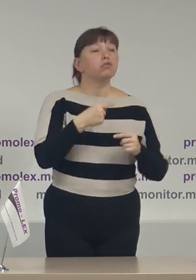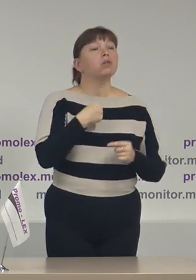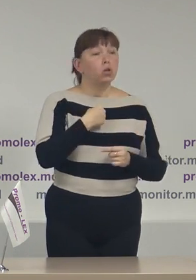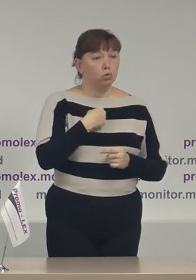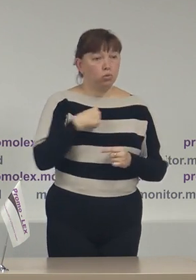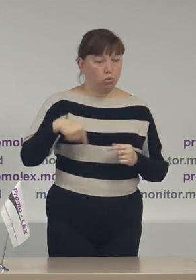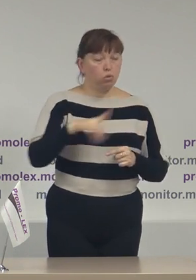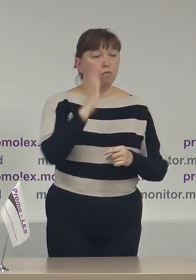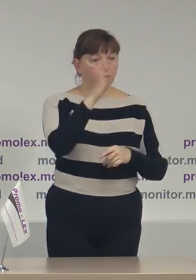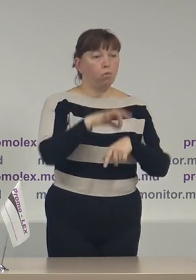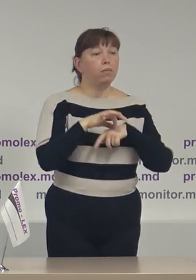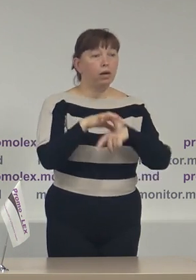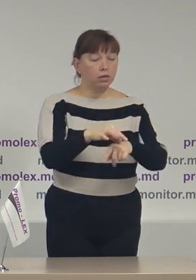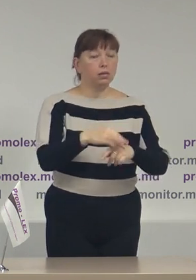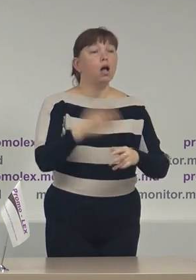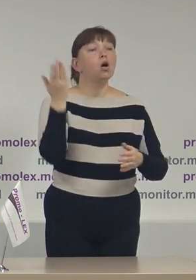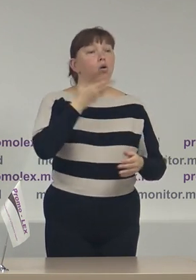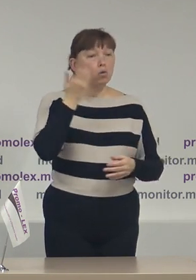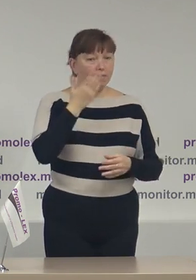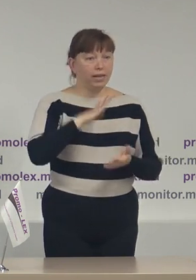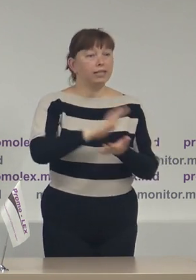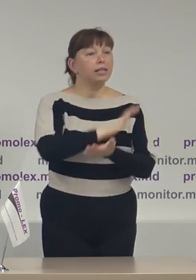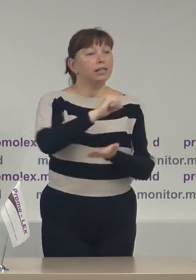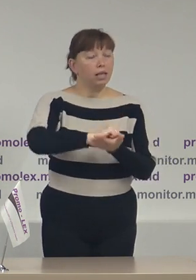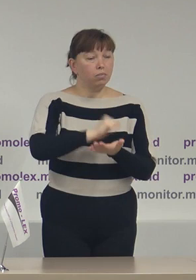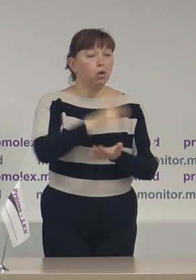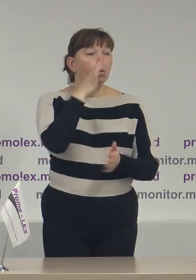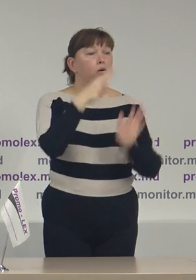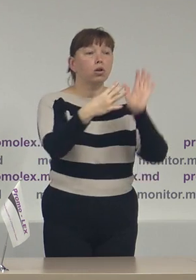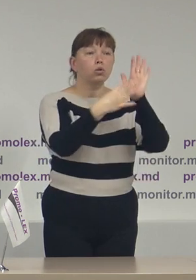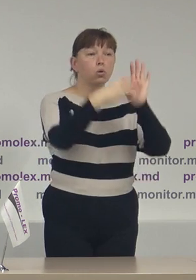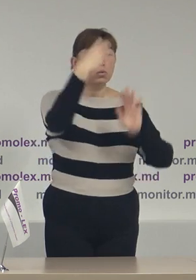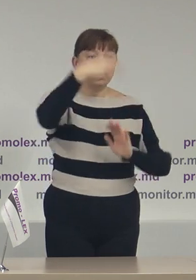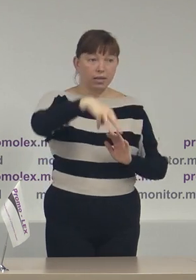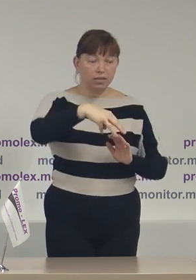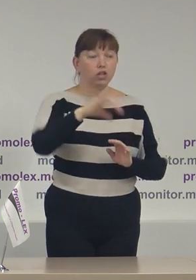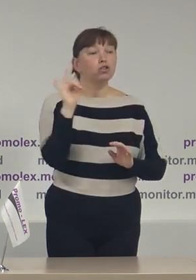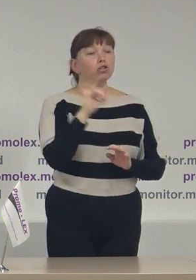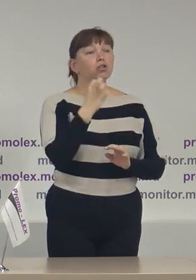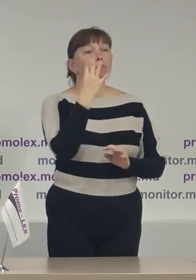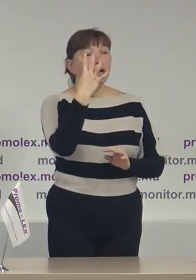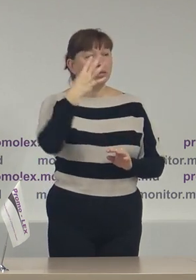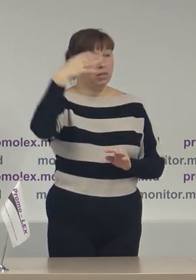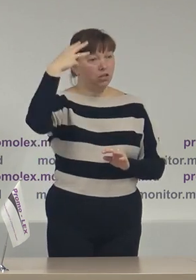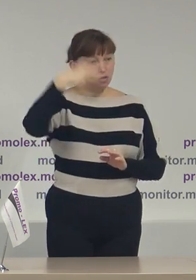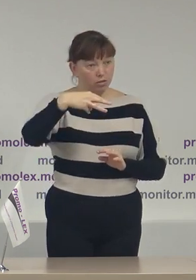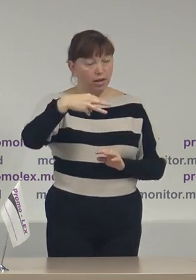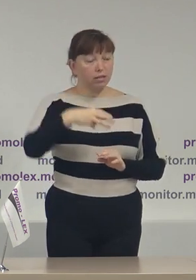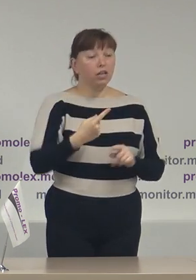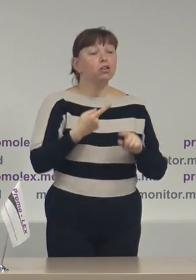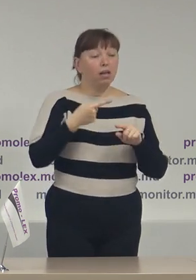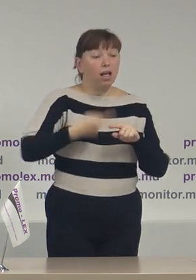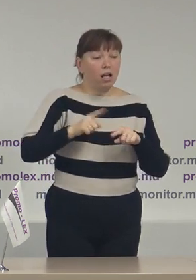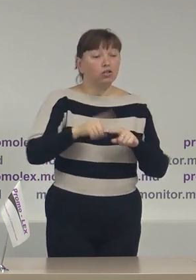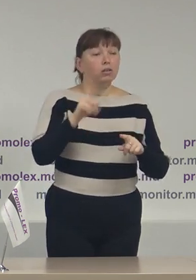organiza conferințe de preasă la orele 9.30 și 14.30 în cadrul acestor